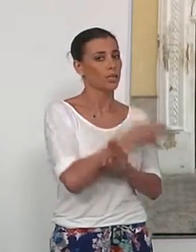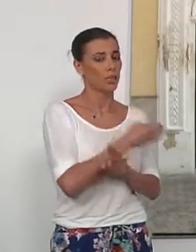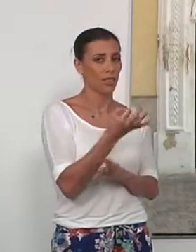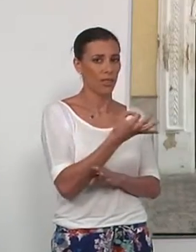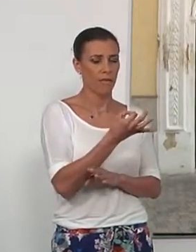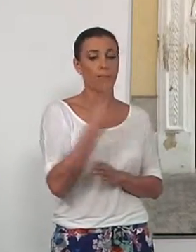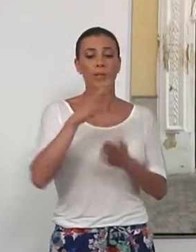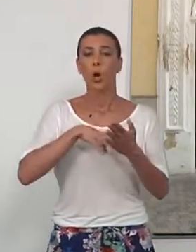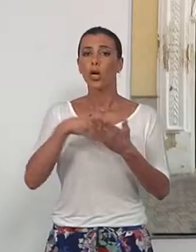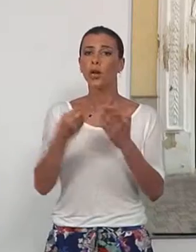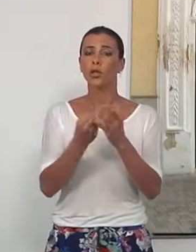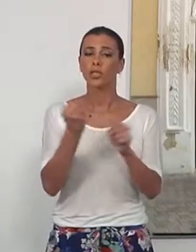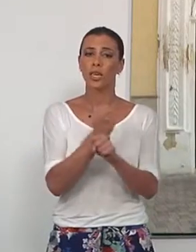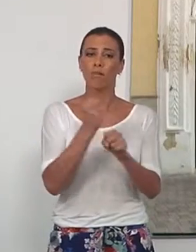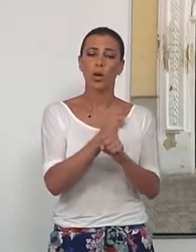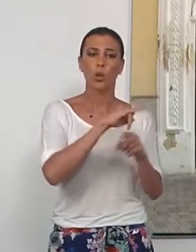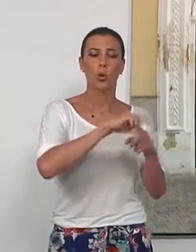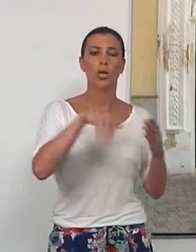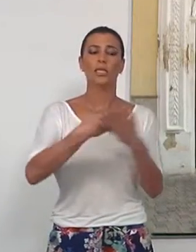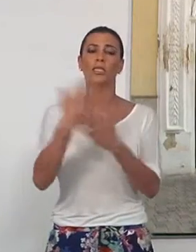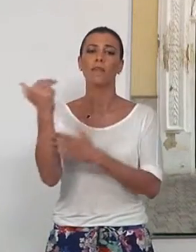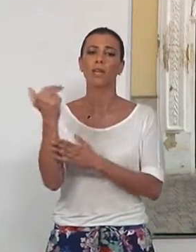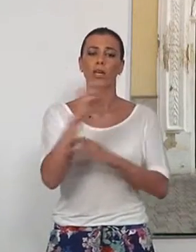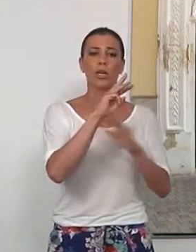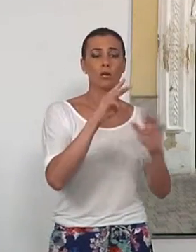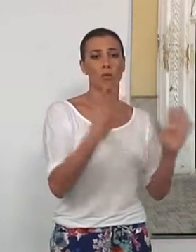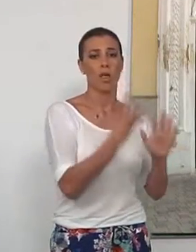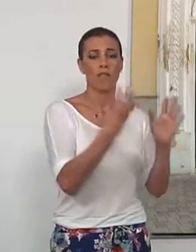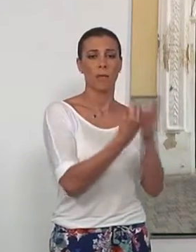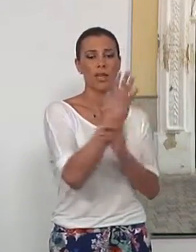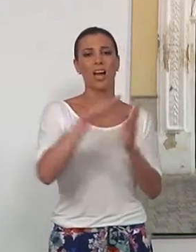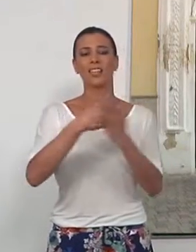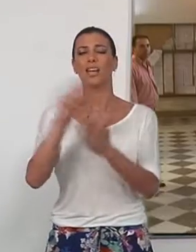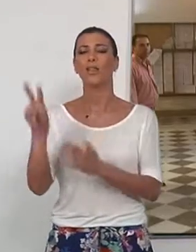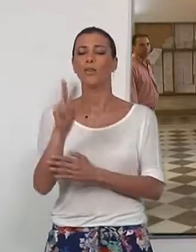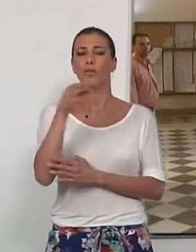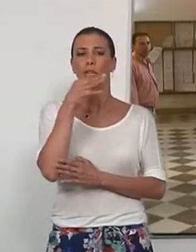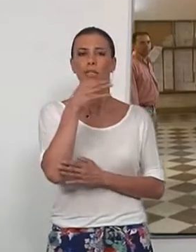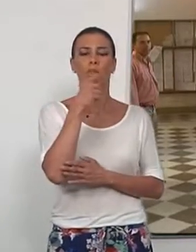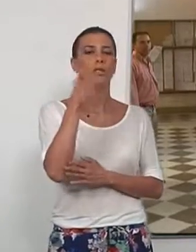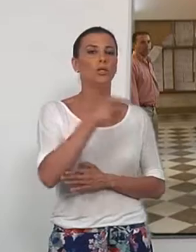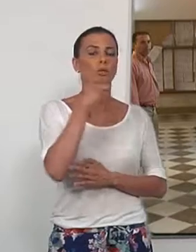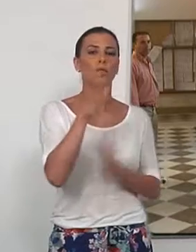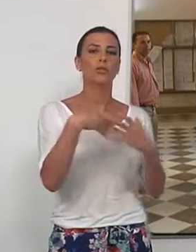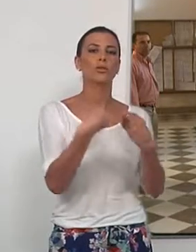trabajo será de lunes a viernes en de nueve de la mañana a dos de la tarde con una duración total de 370 horas.